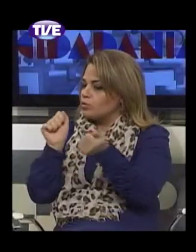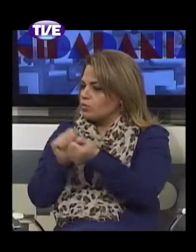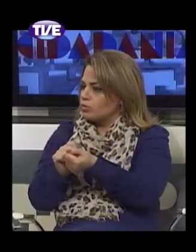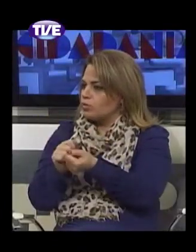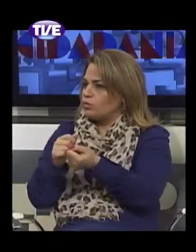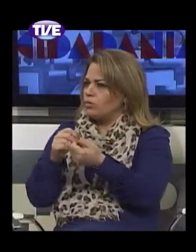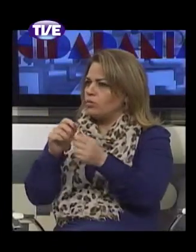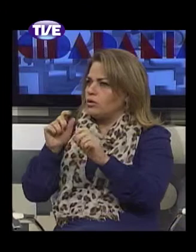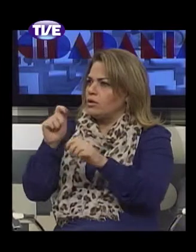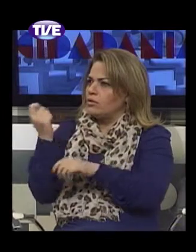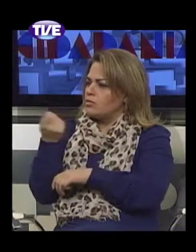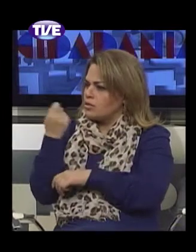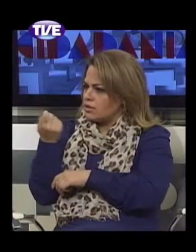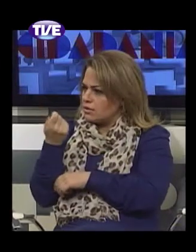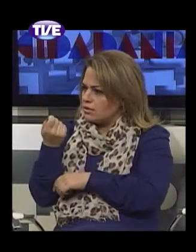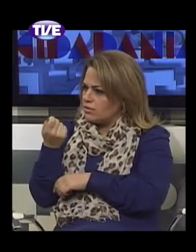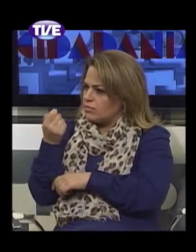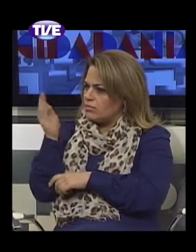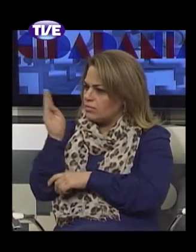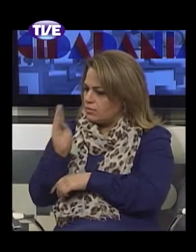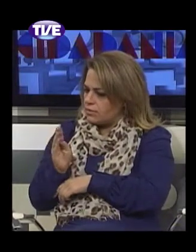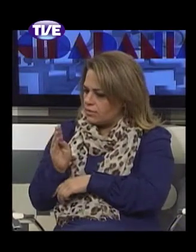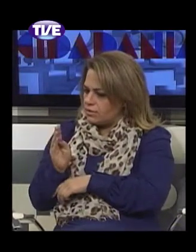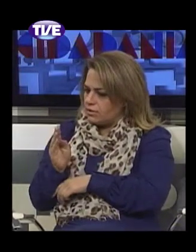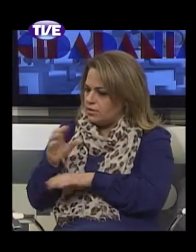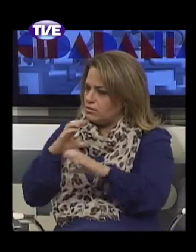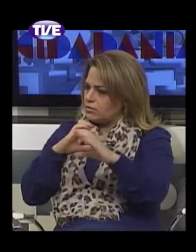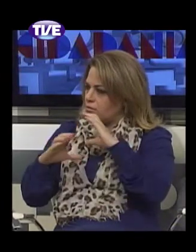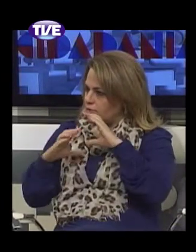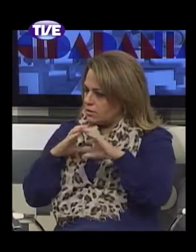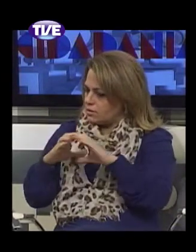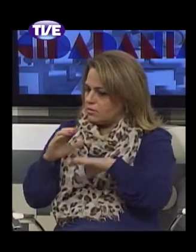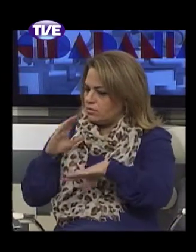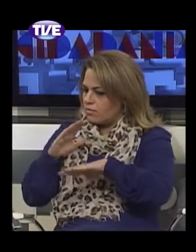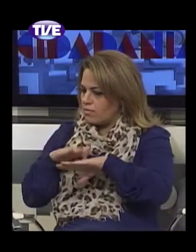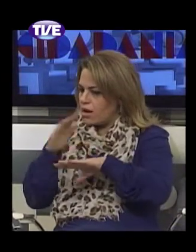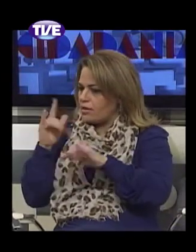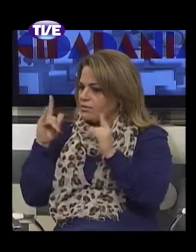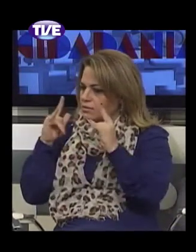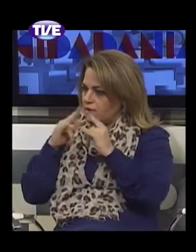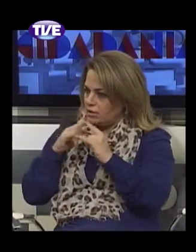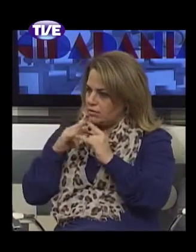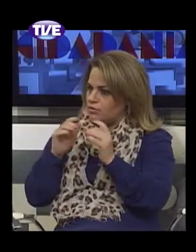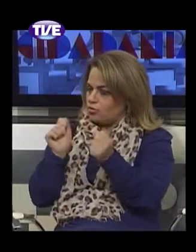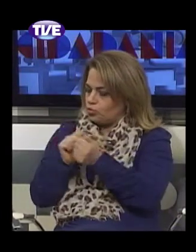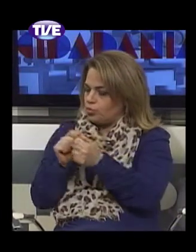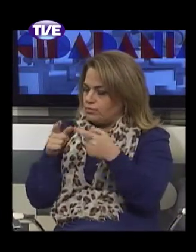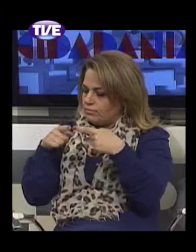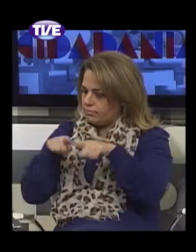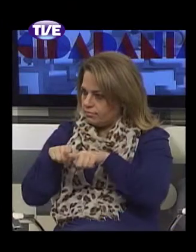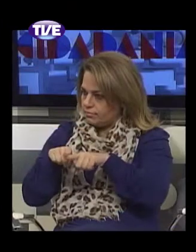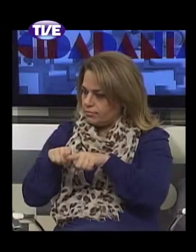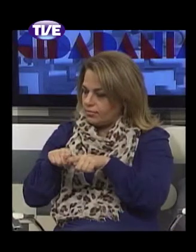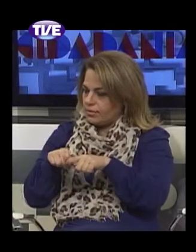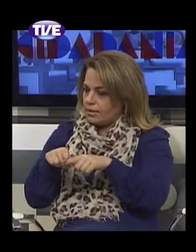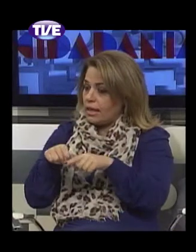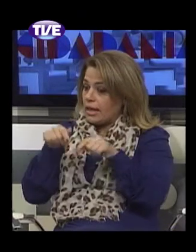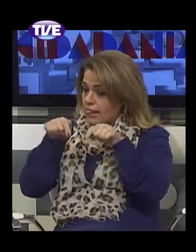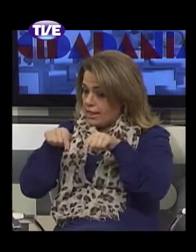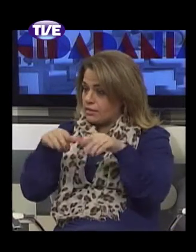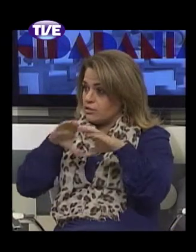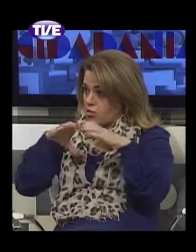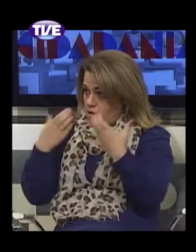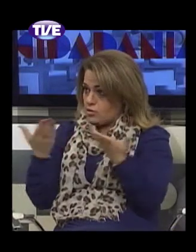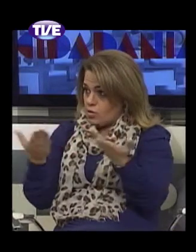Associação de Comunicação Educativa Roquete Pinto com o Instituto Nacional de Educação de Surdos. E, durante este congresso,